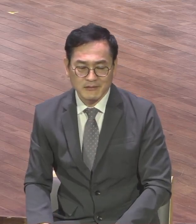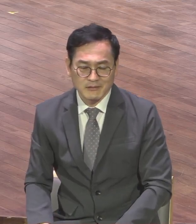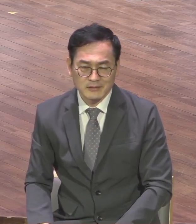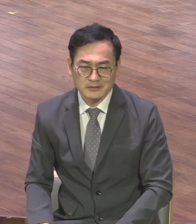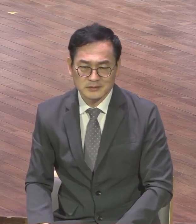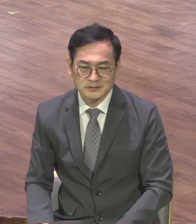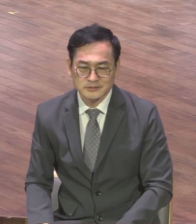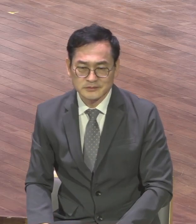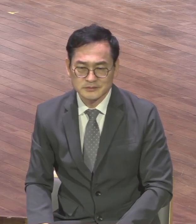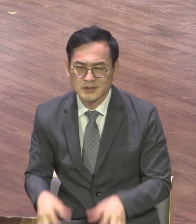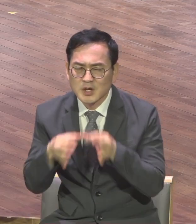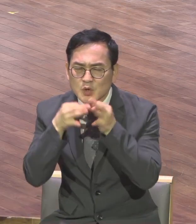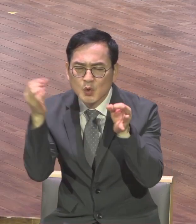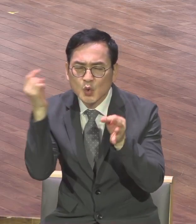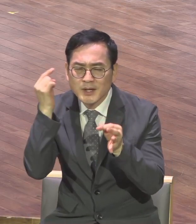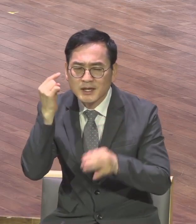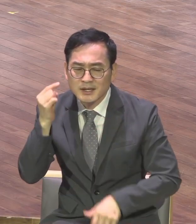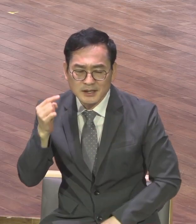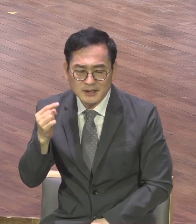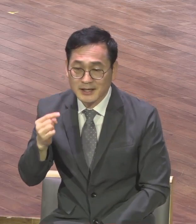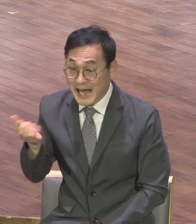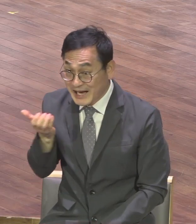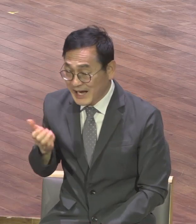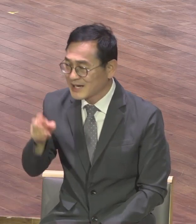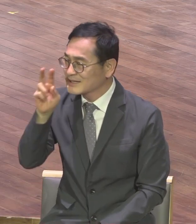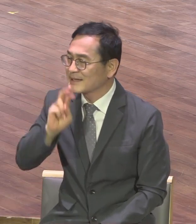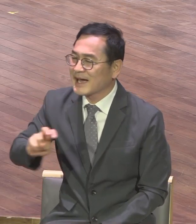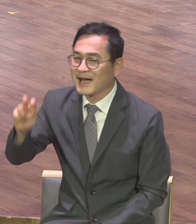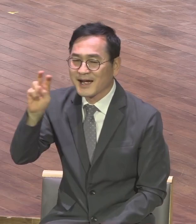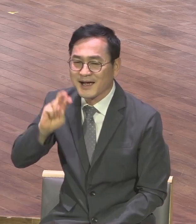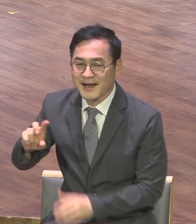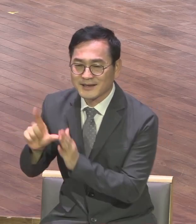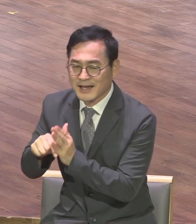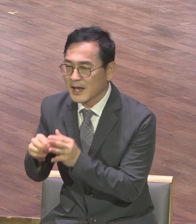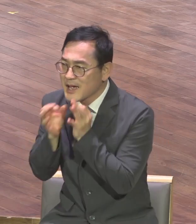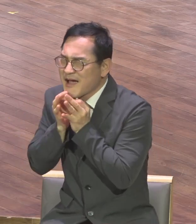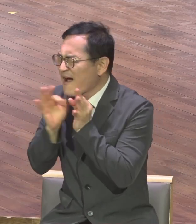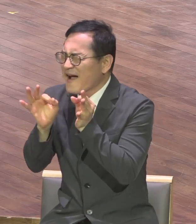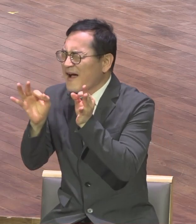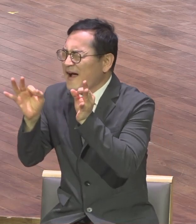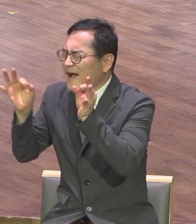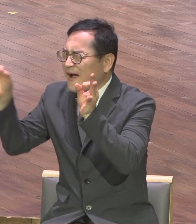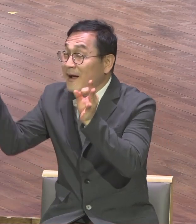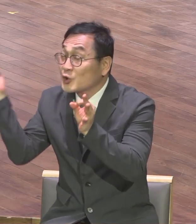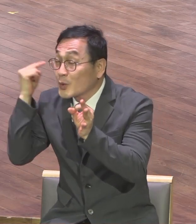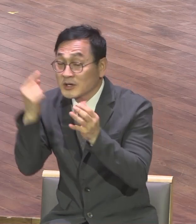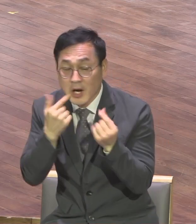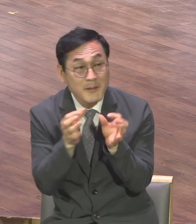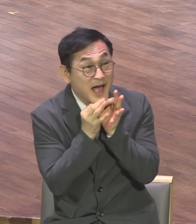찬양대의 마지막 아아악 그 소리 이상으로 근데